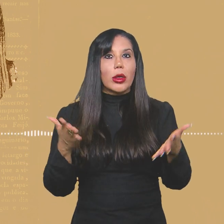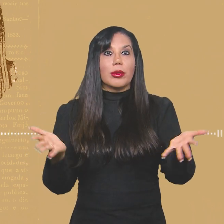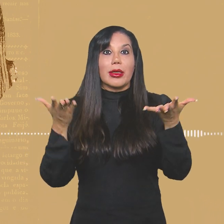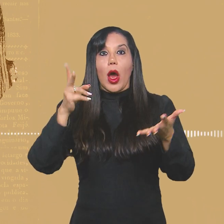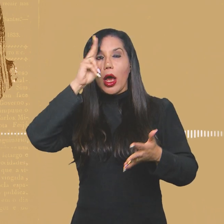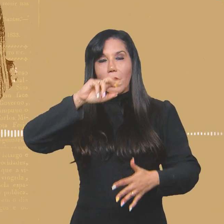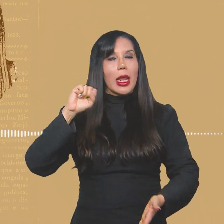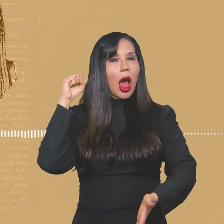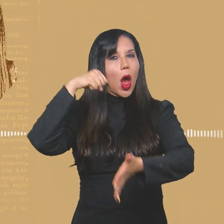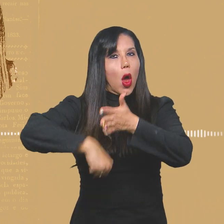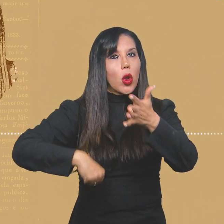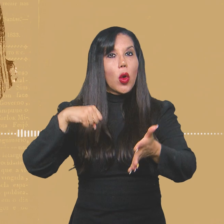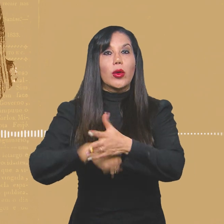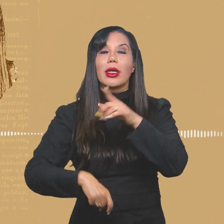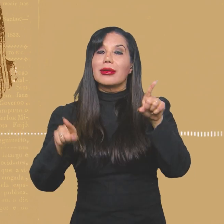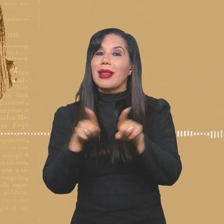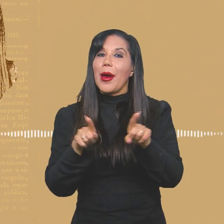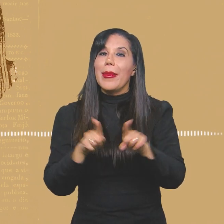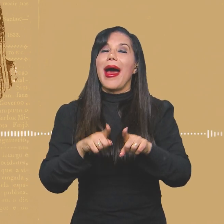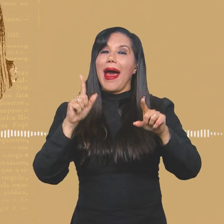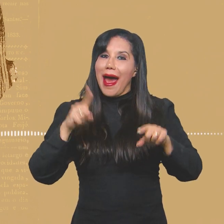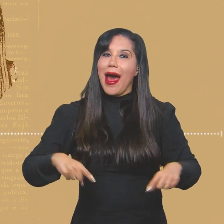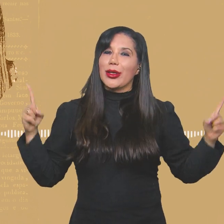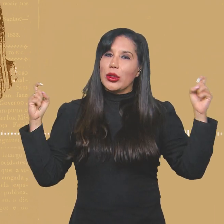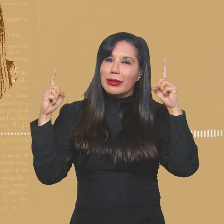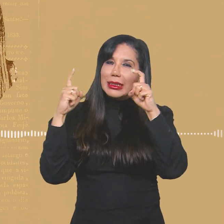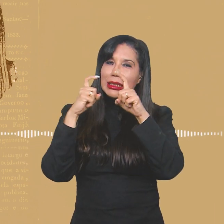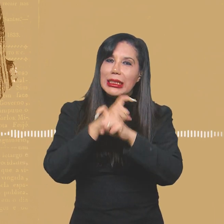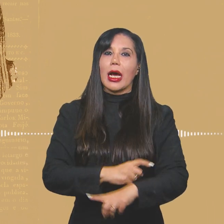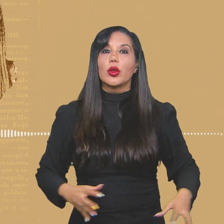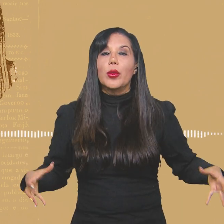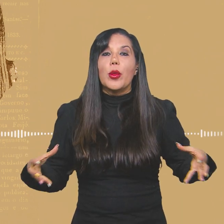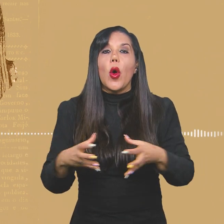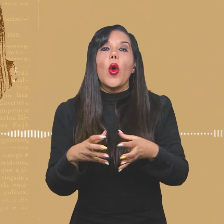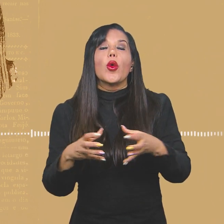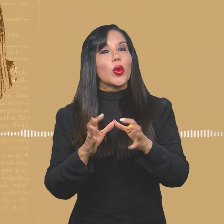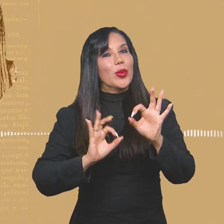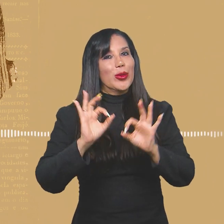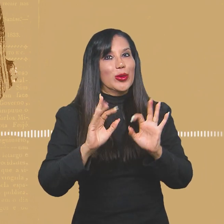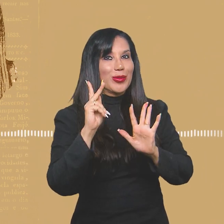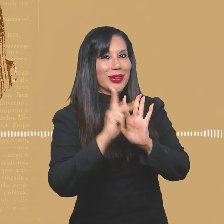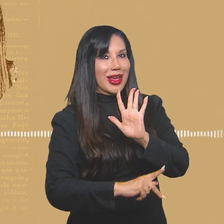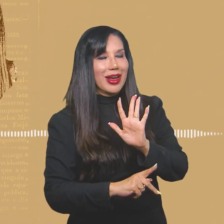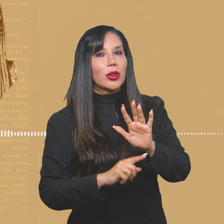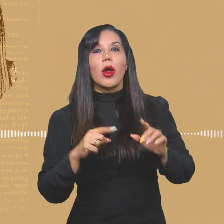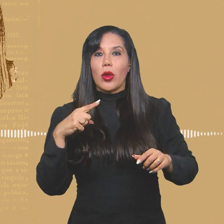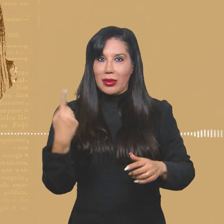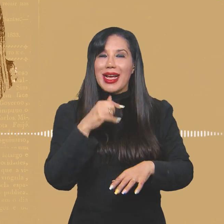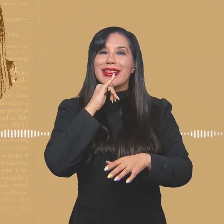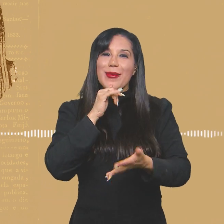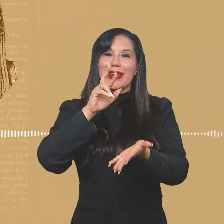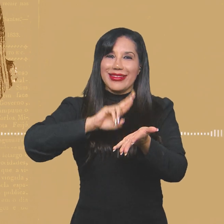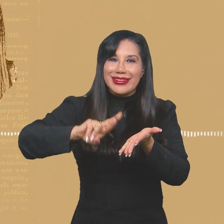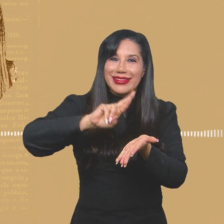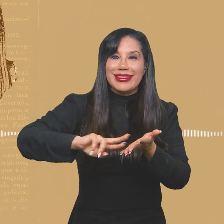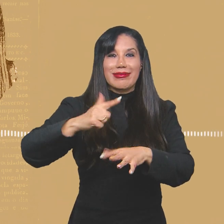muita luta, assim como foram grandes as dificuldades enfrentadas pelo grupo à frente do projeto. Como podemos ver nesse editorial, da